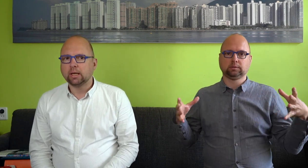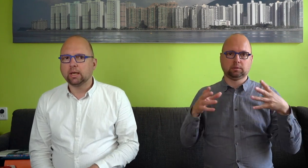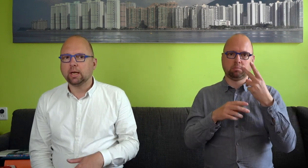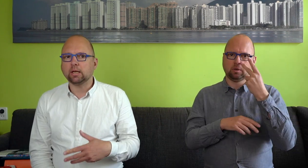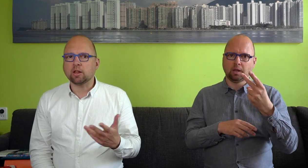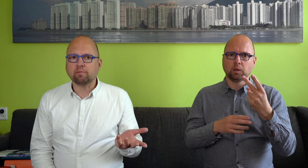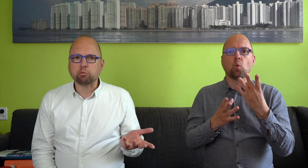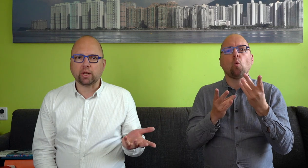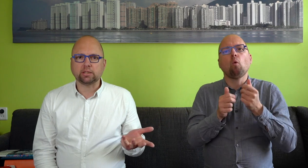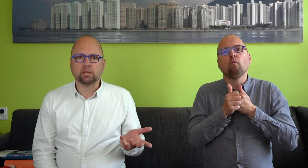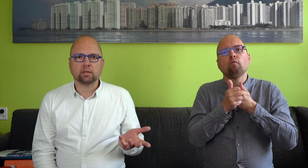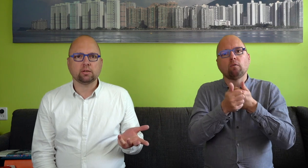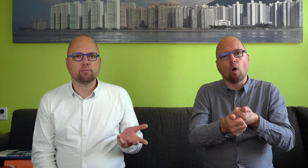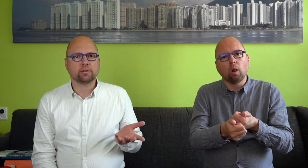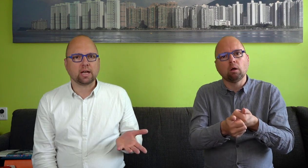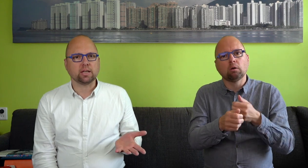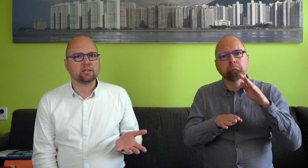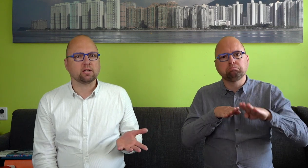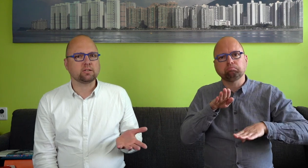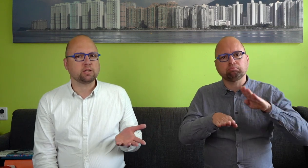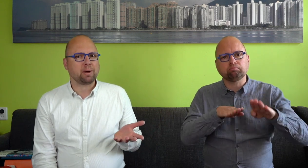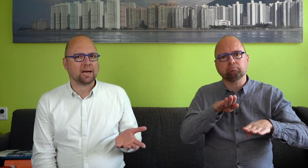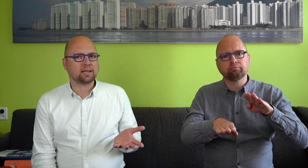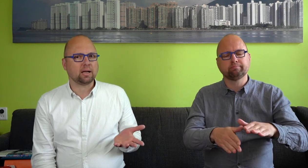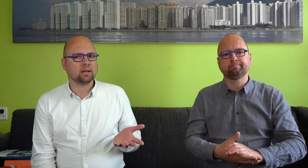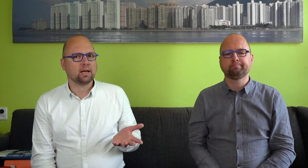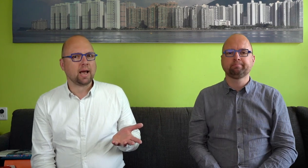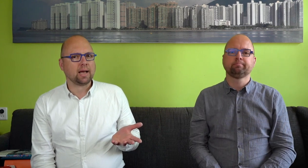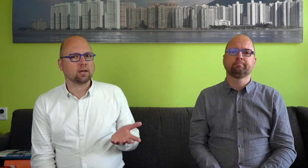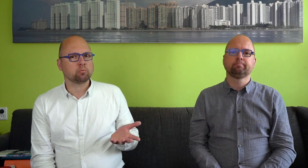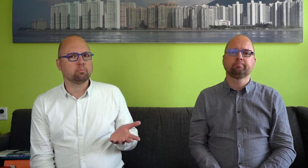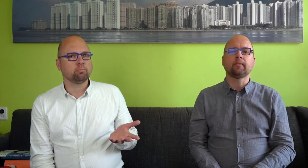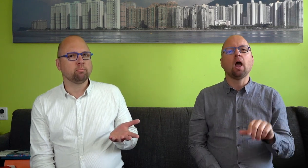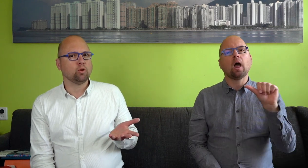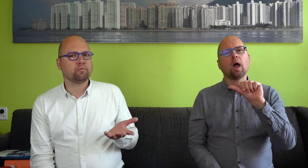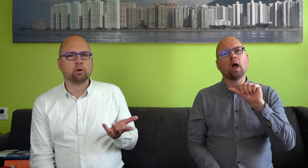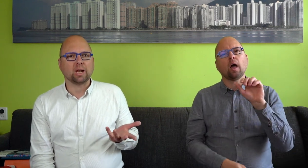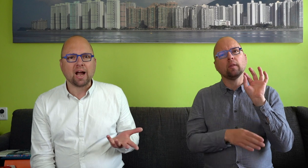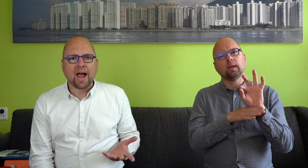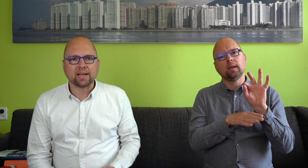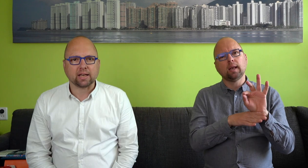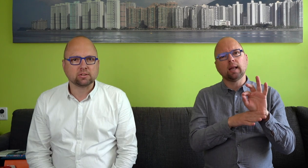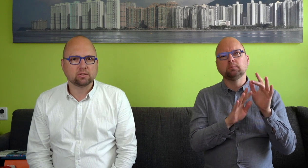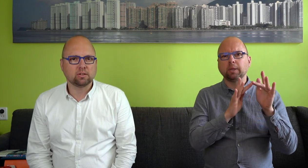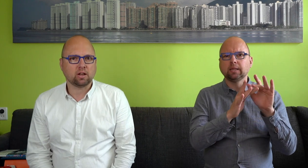In een ander webcollege vertelde ik dat die gebarentaal eigenlijk nog veel belangrijker is dan